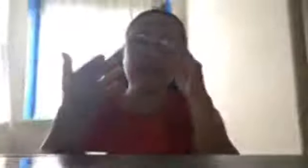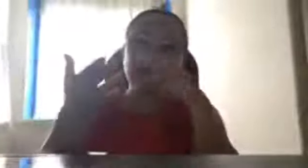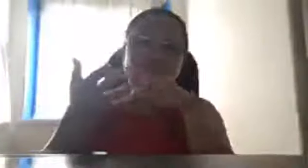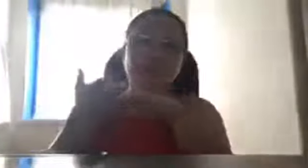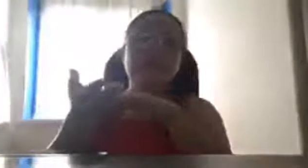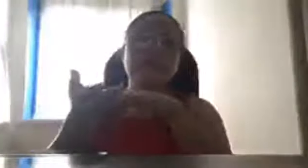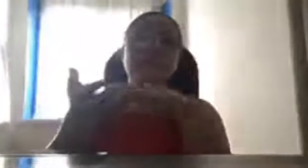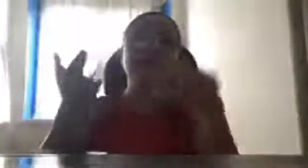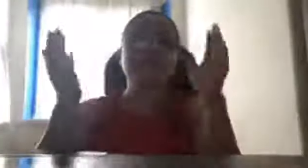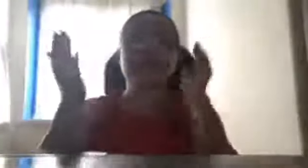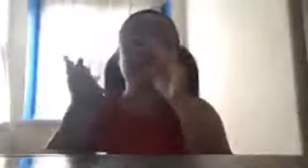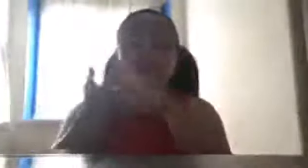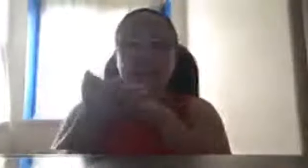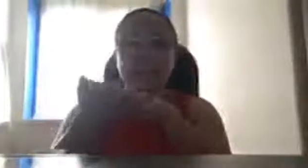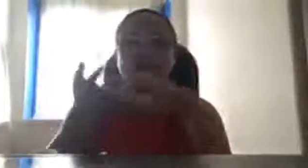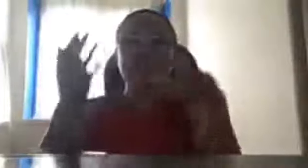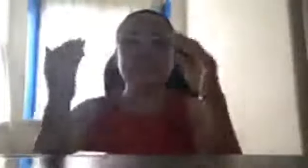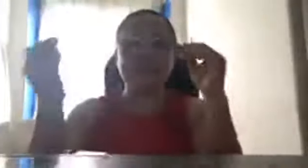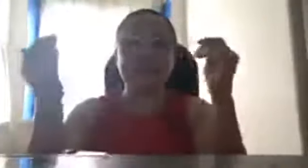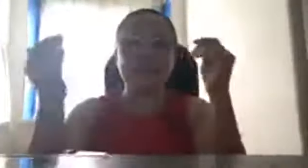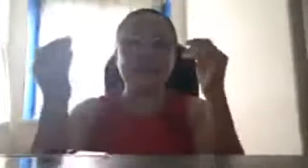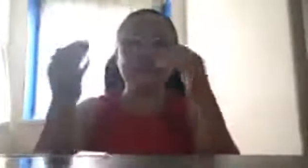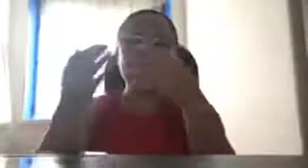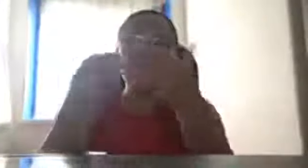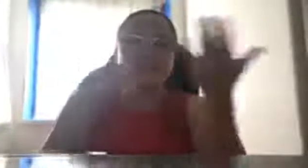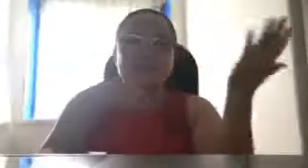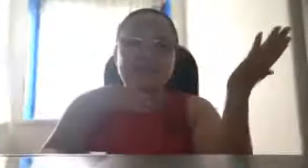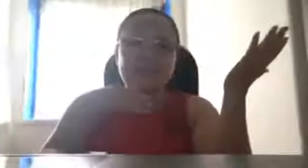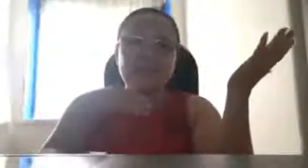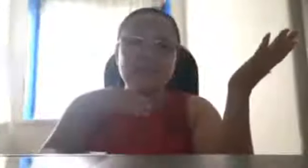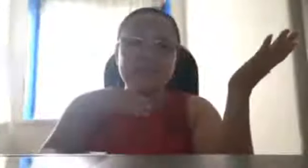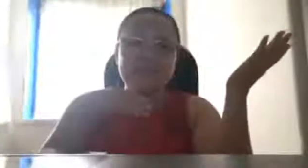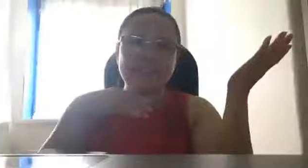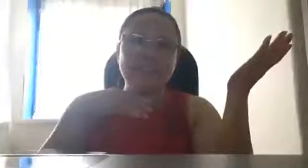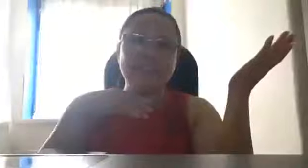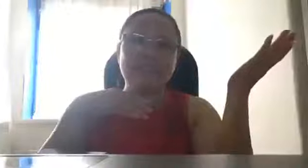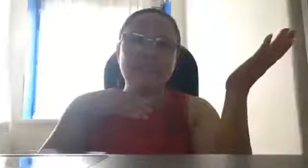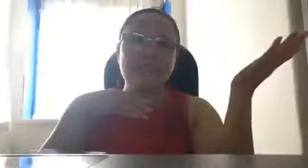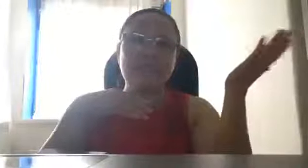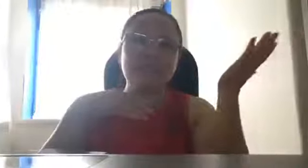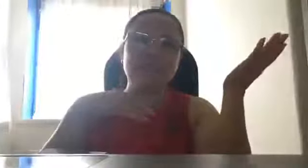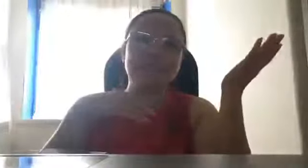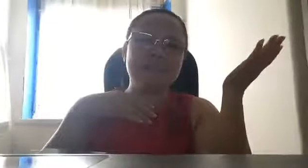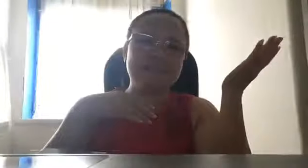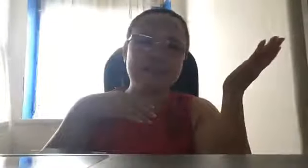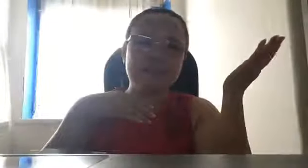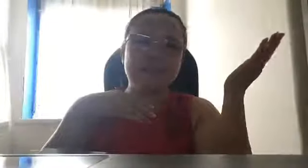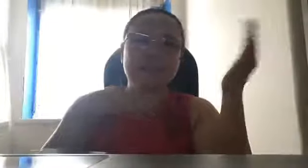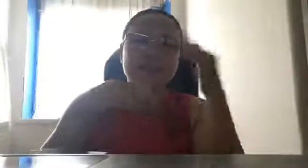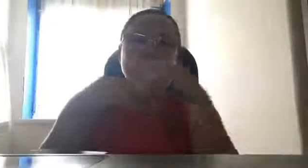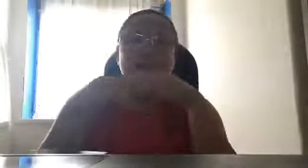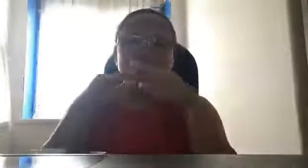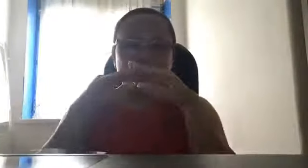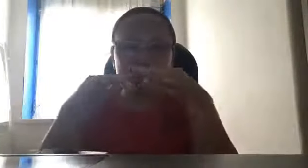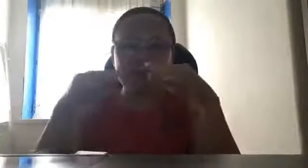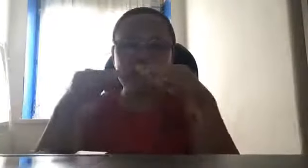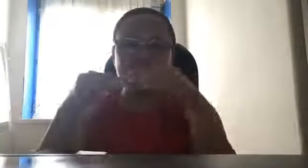kahoy, ng mga halaman, ng lahat. Samantala, yung mga scientist natin, pumupunta sila sa Mars. Yun, mag